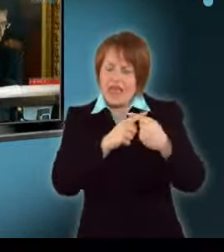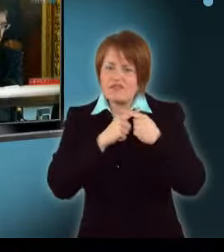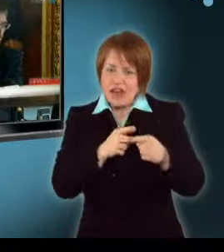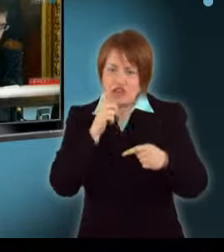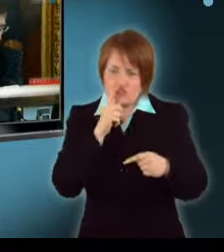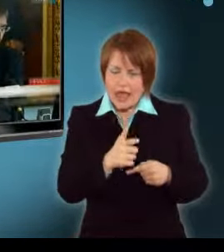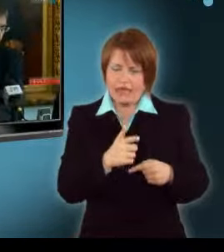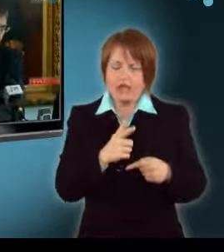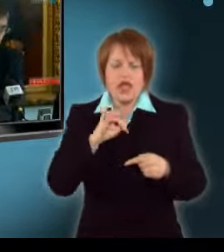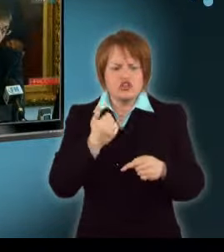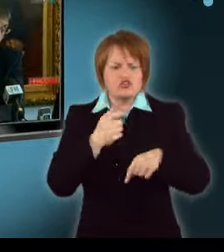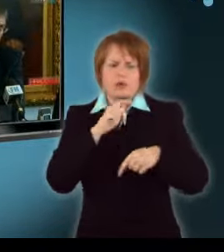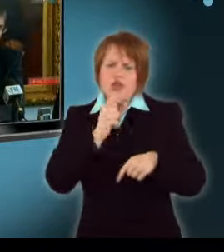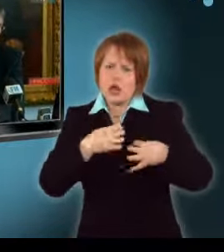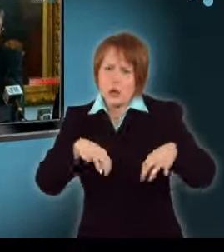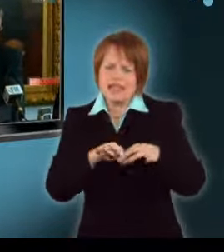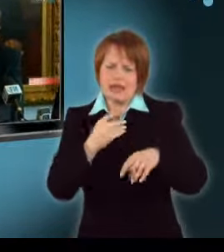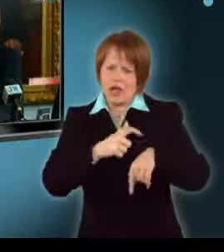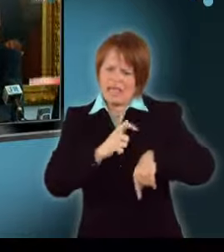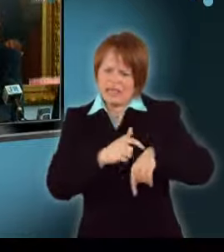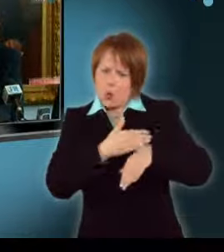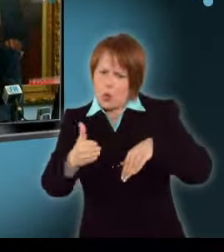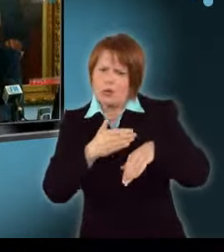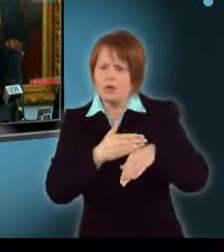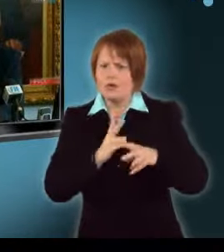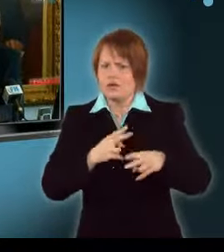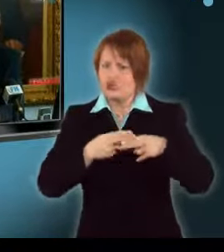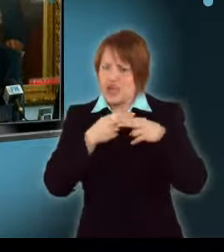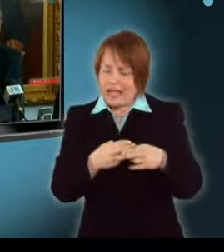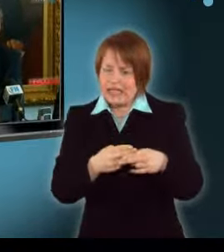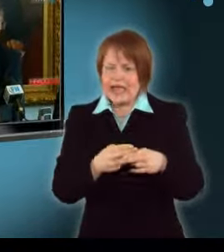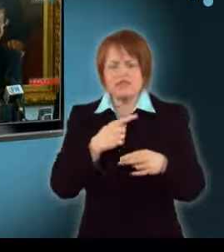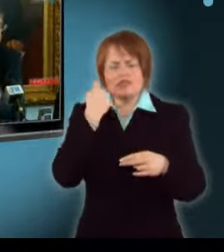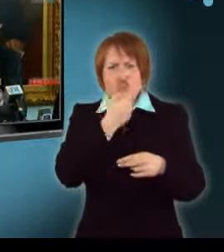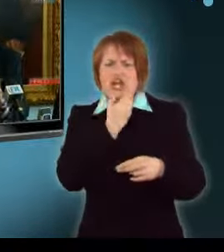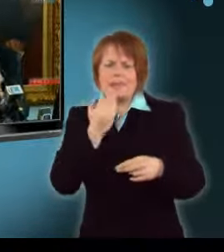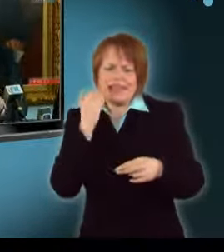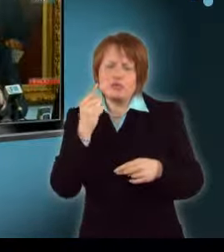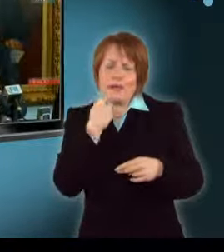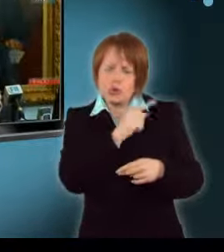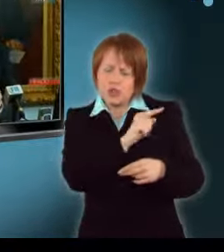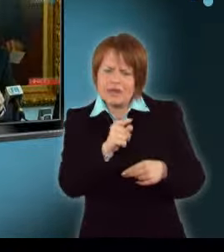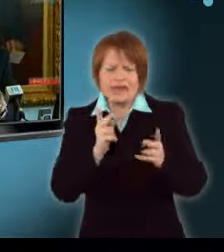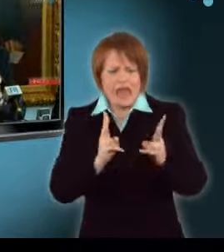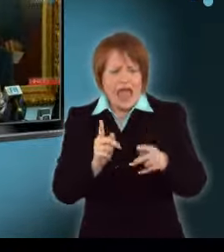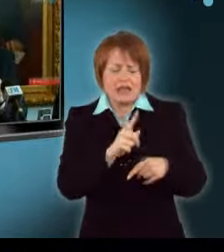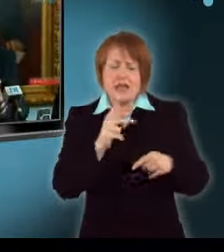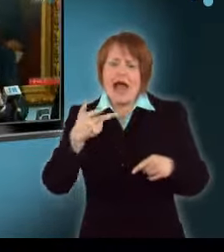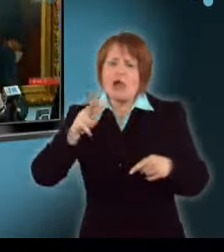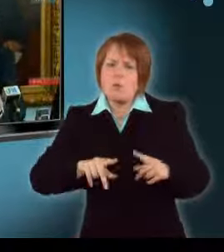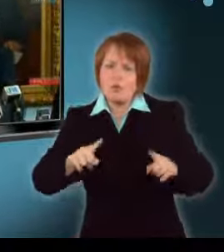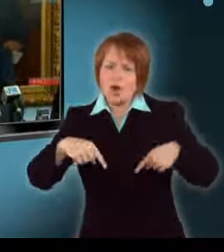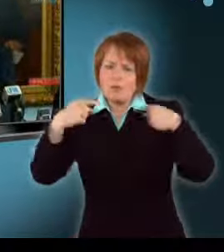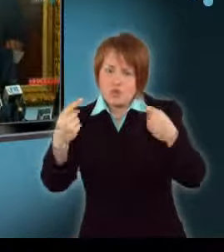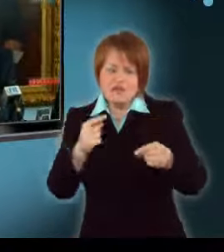ebben Magyarországnak dolgozik. Azt mondtam vasárnap délután valamikor, nézzétek, bekövetkezhet az, hogy három hónap